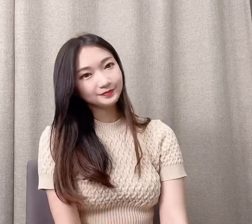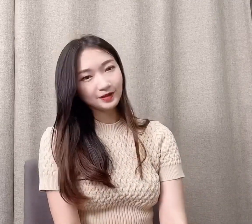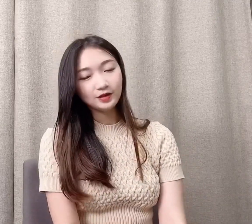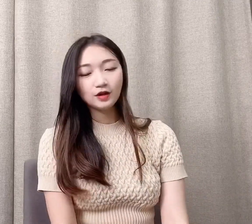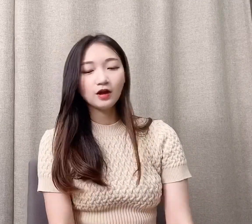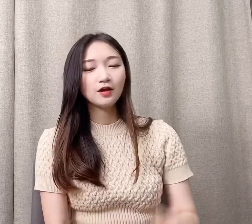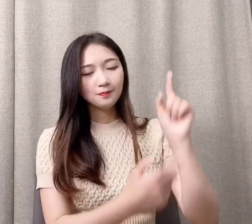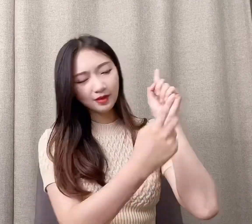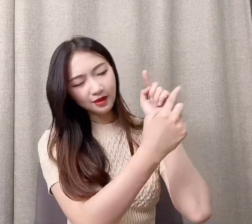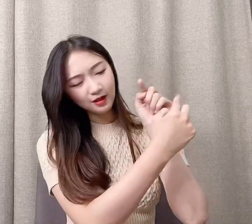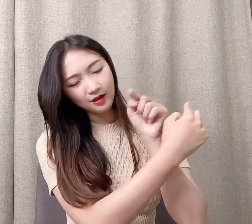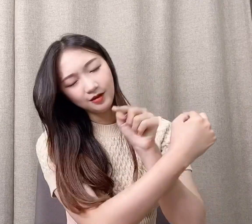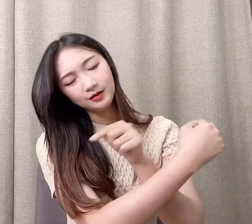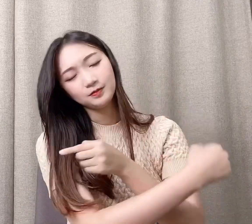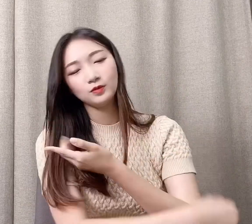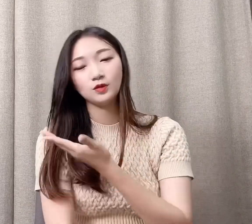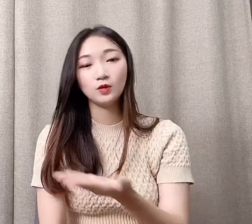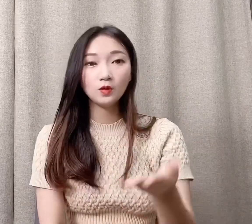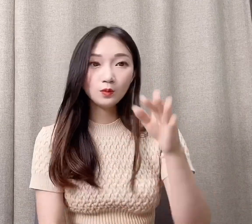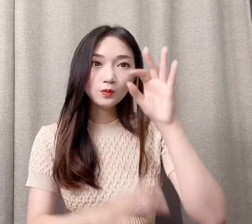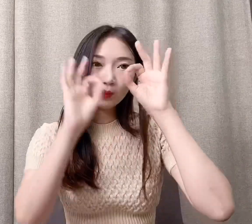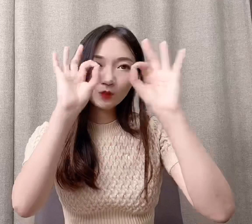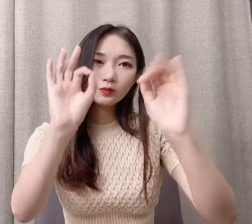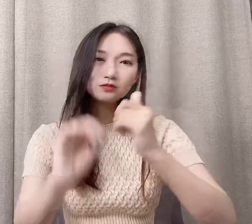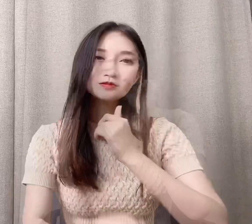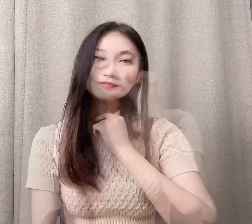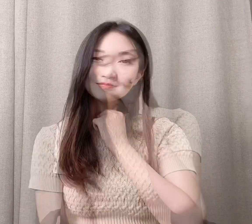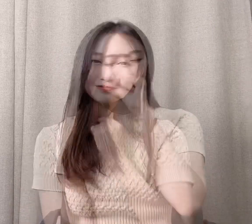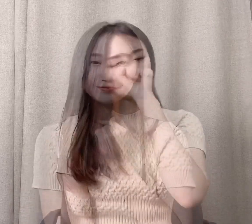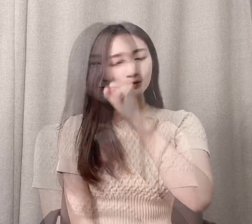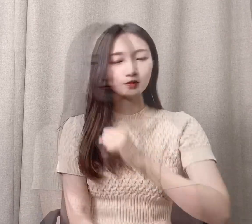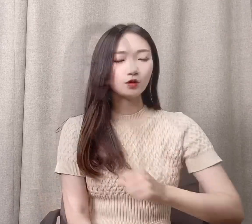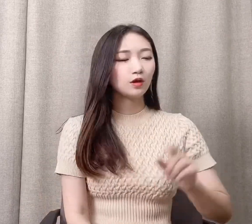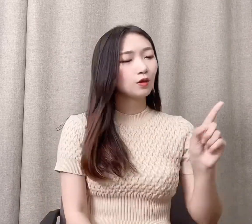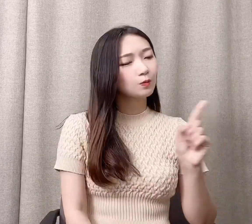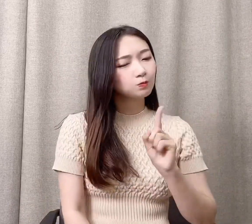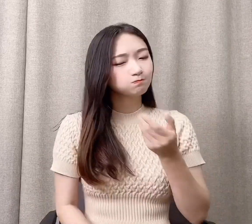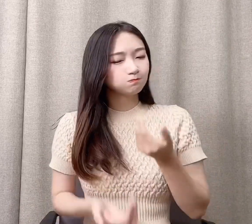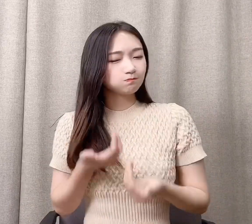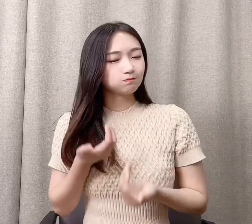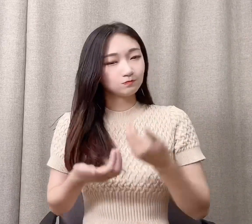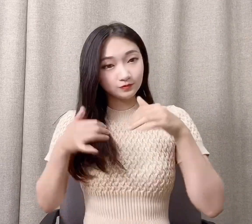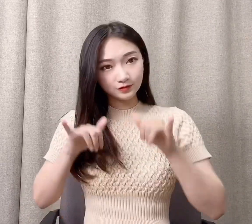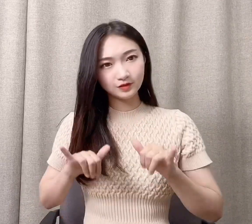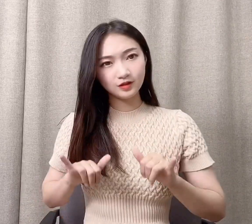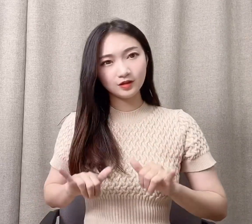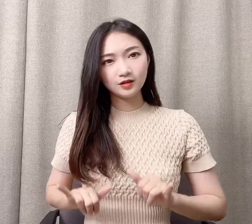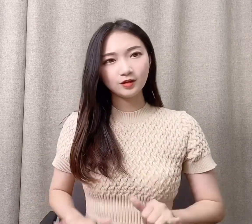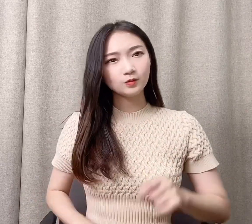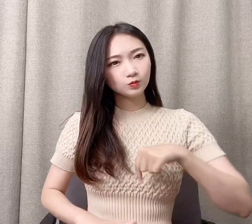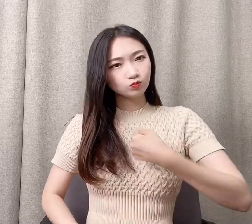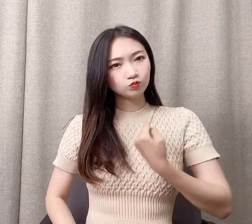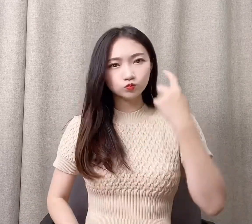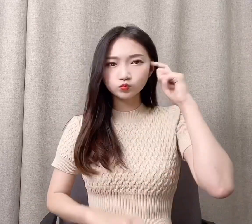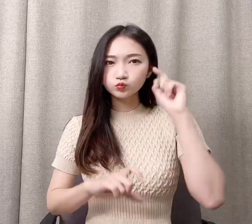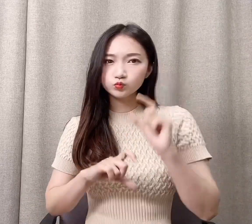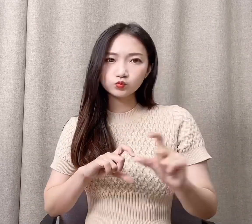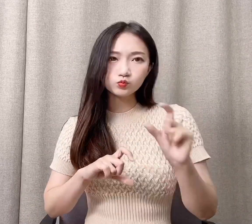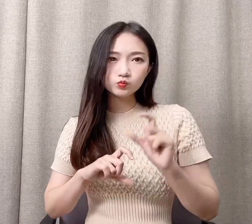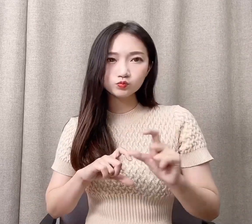하루하루 보고 싶다 내 인생 갈까 혼자 해만 태우다